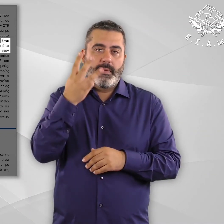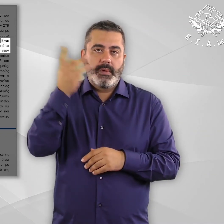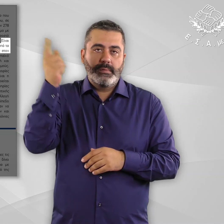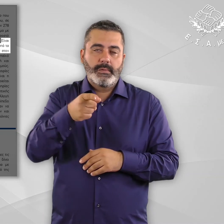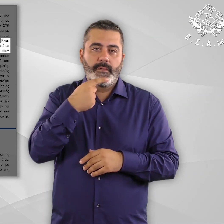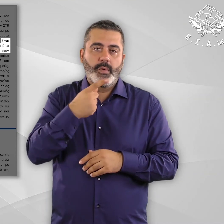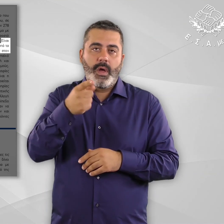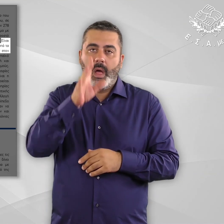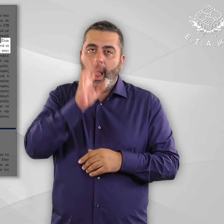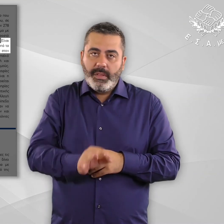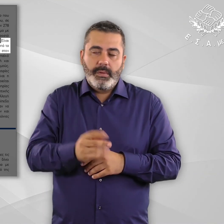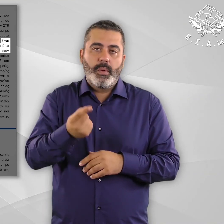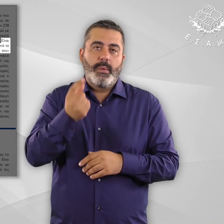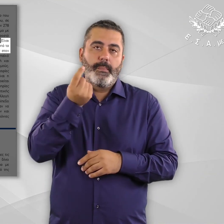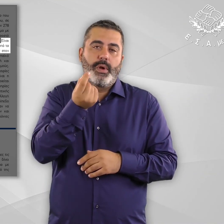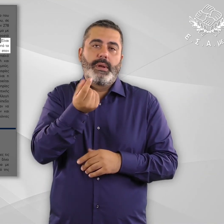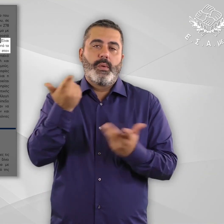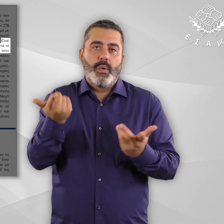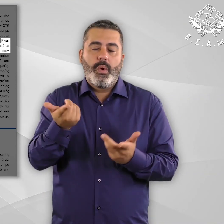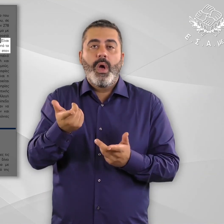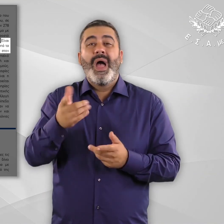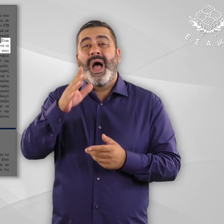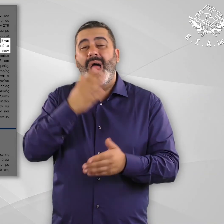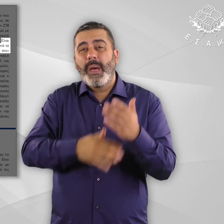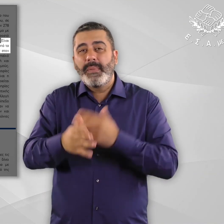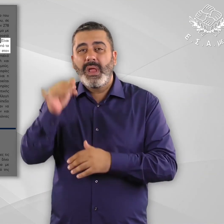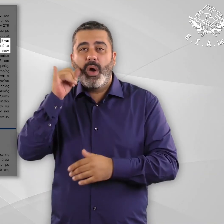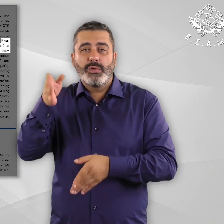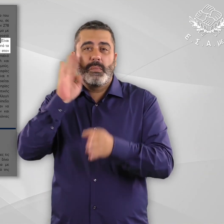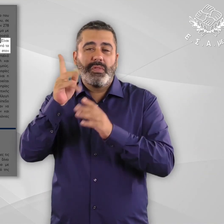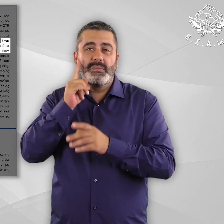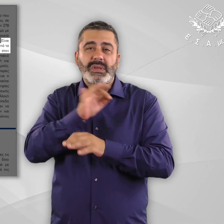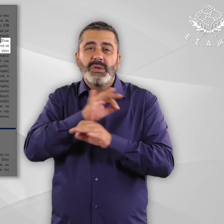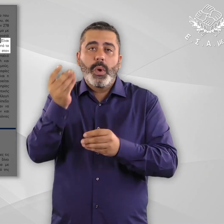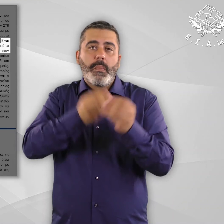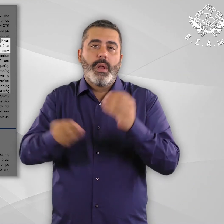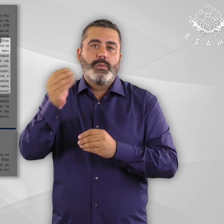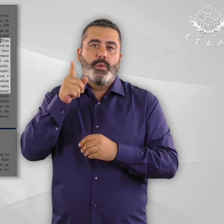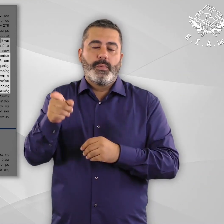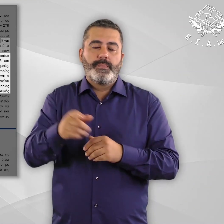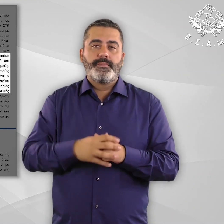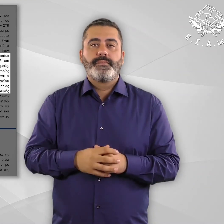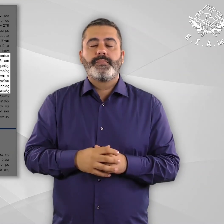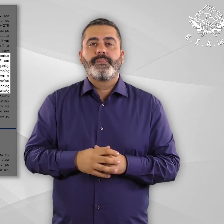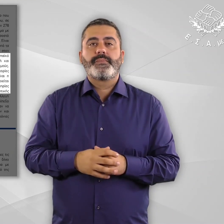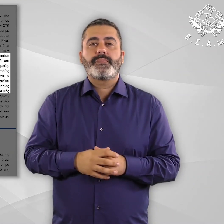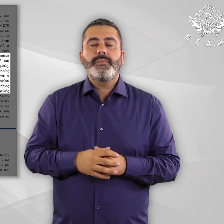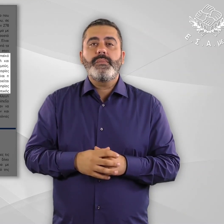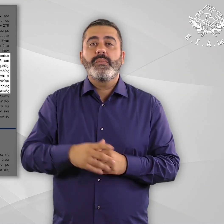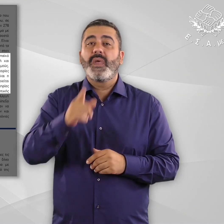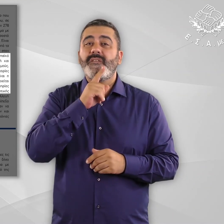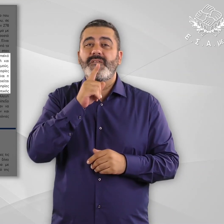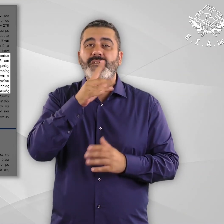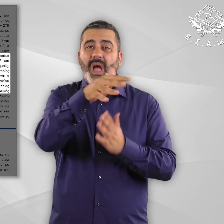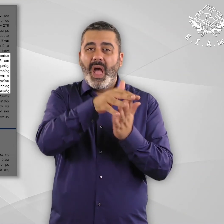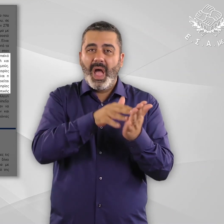είναι κατά πολύ μικρότερο από τα γνωστά ποσοστά της αναπηρίας και της χρόνιας πάθησης στον γενικό πληθυσμό. Σύμφωνα και πάλι με την